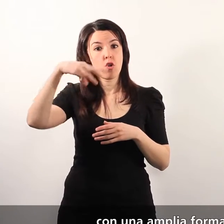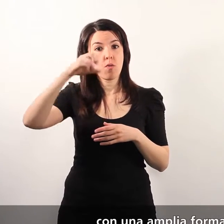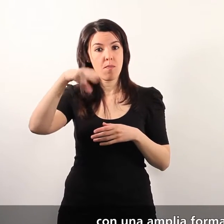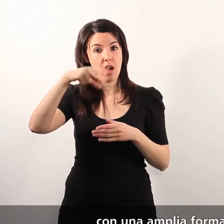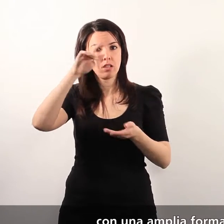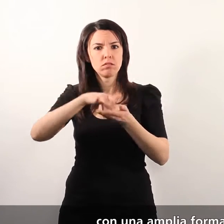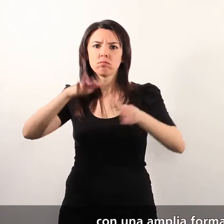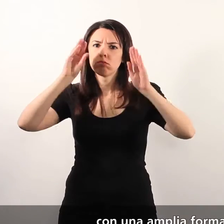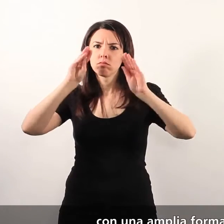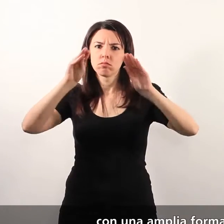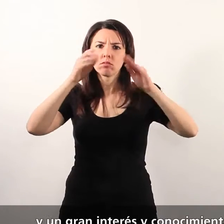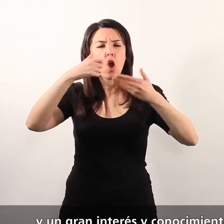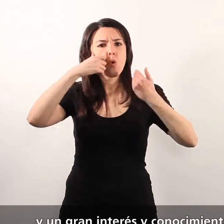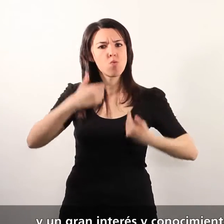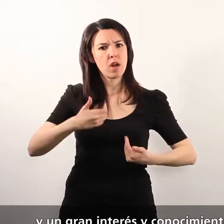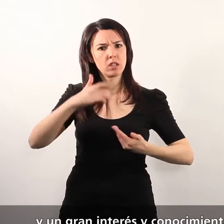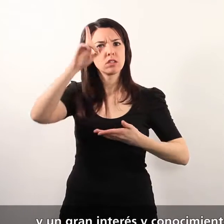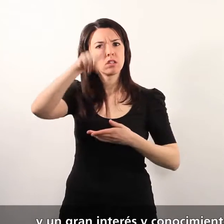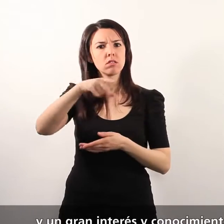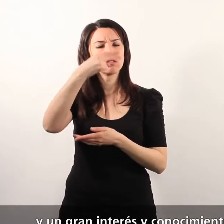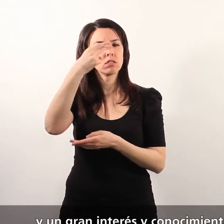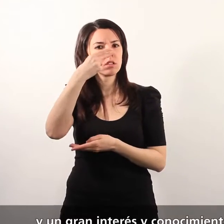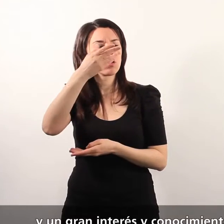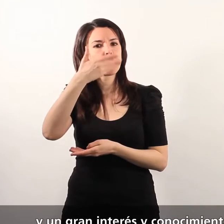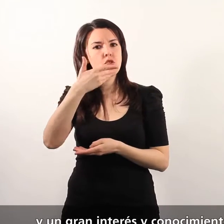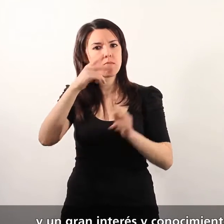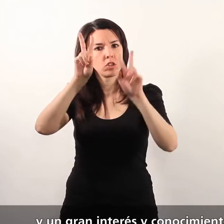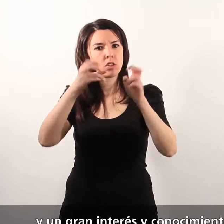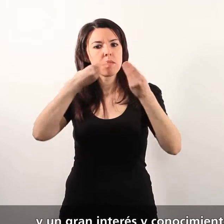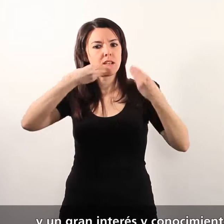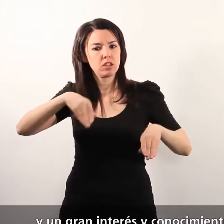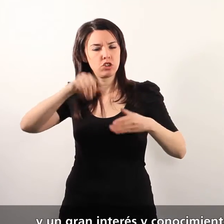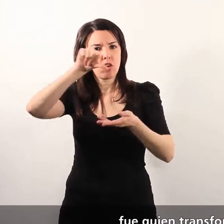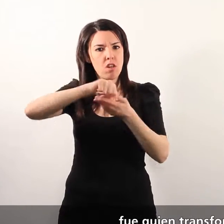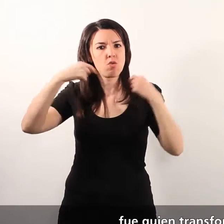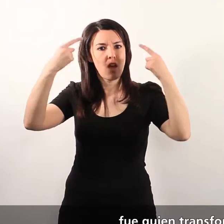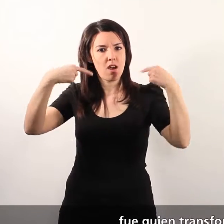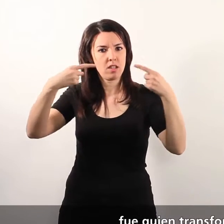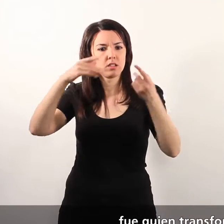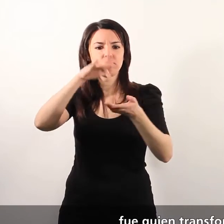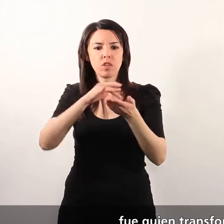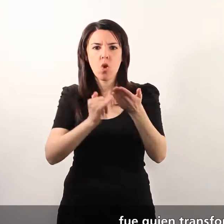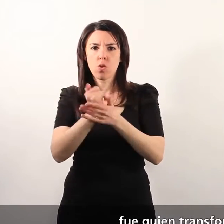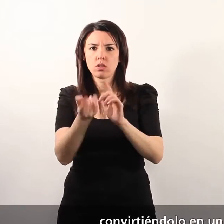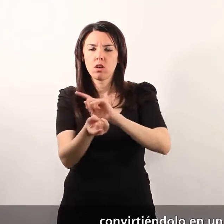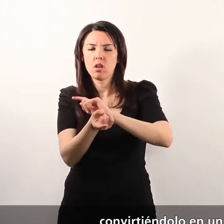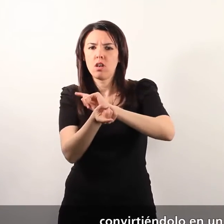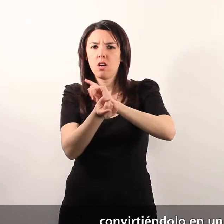una amplia formación humanística y un gran interés y conocimiento sobre la historia de Elche, fue quien transformó el huerto convirtiéndolo